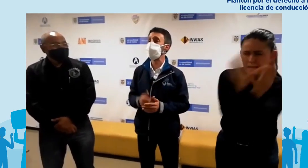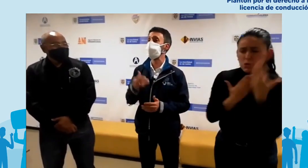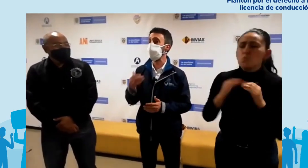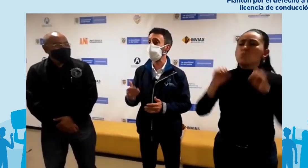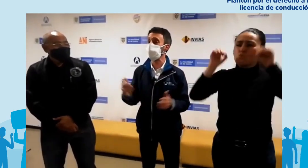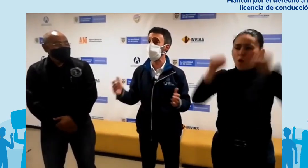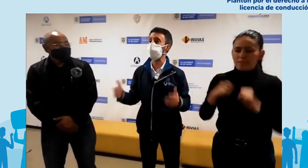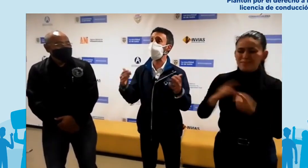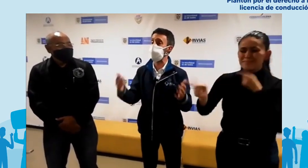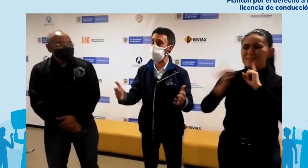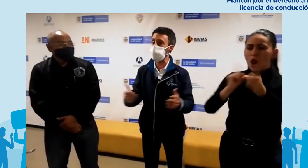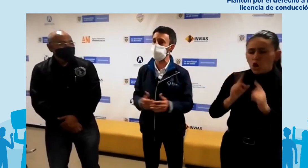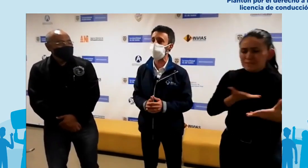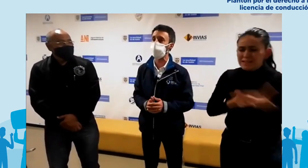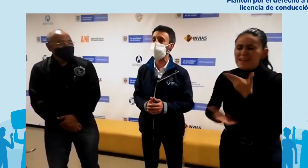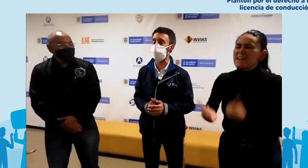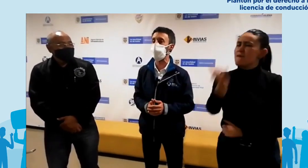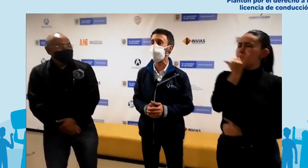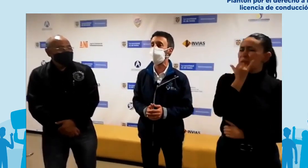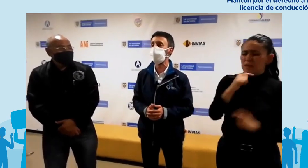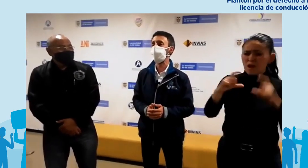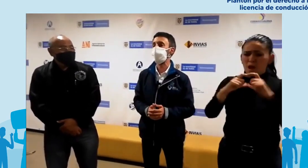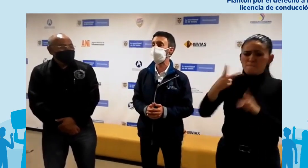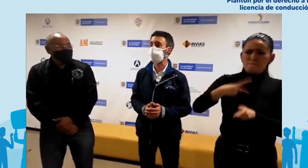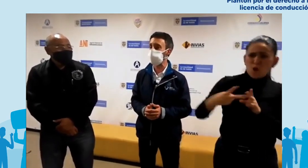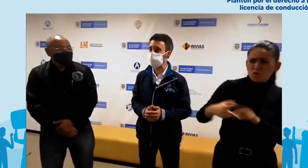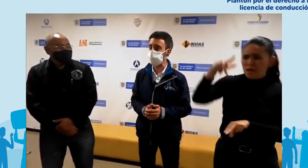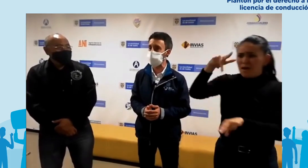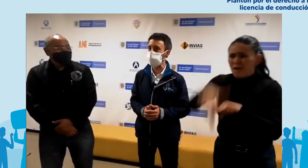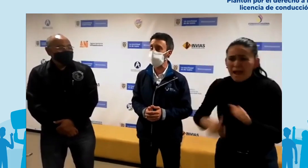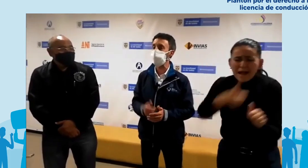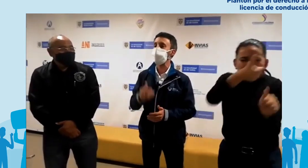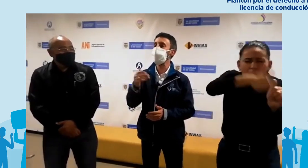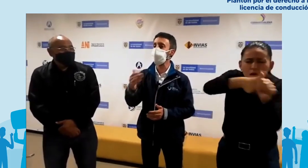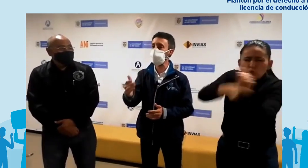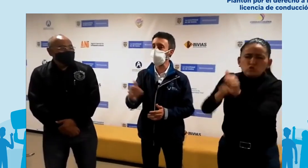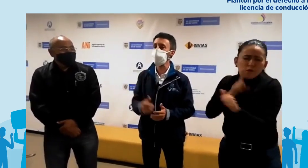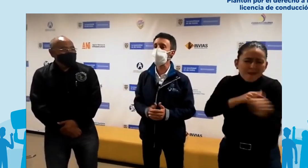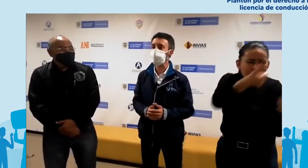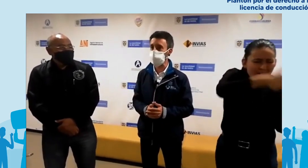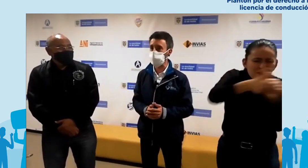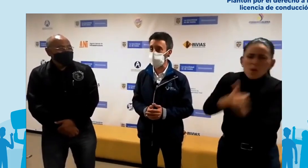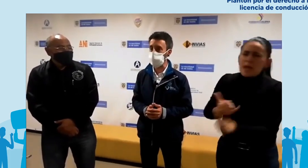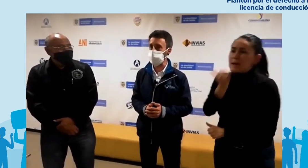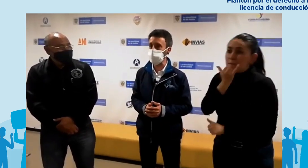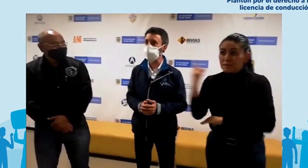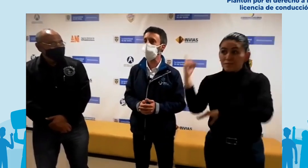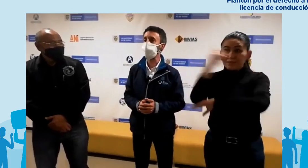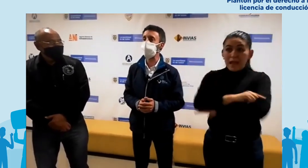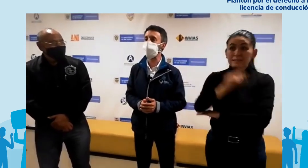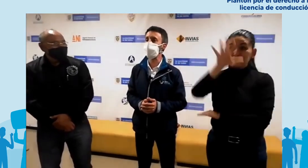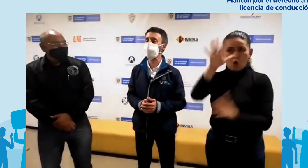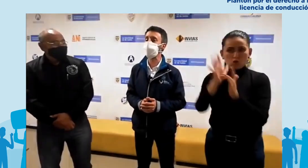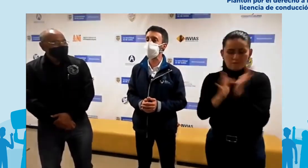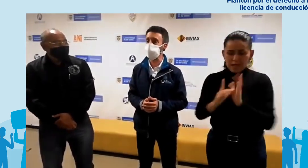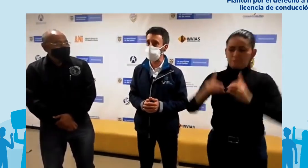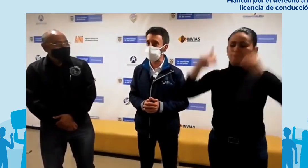diálogo sobre qué va a pasar con cada uno de las personas que están allí el mismo cinco de abril del año dos mil veintiuno.